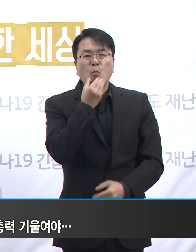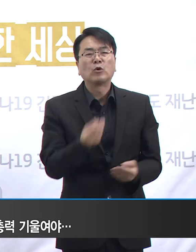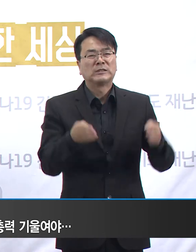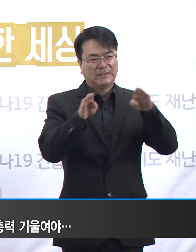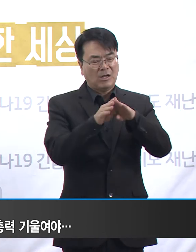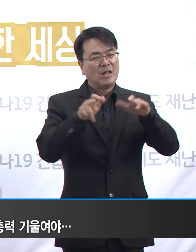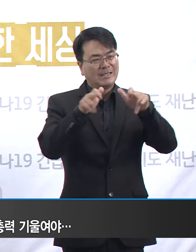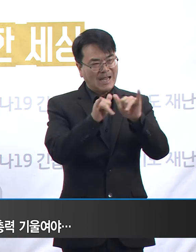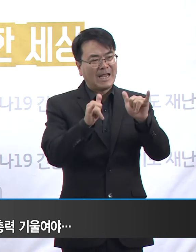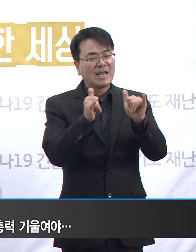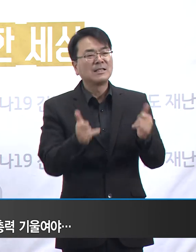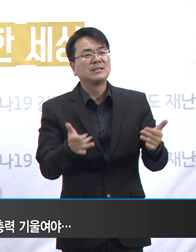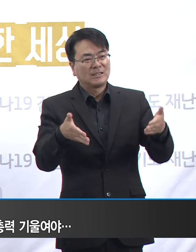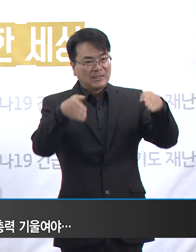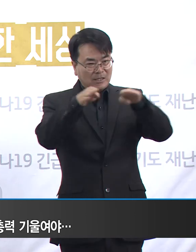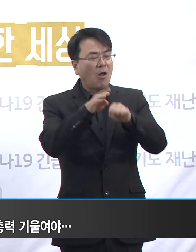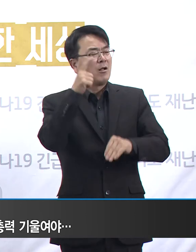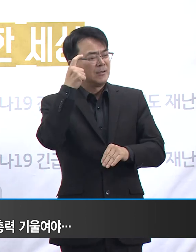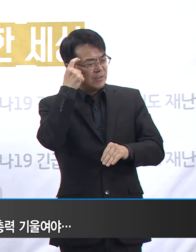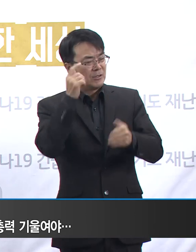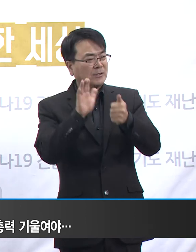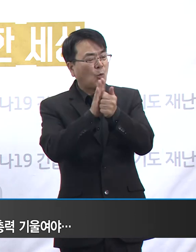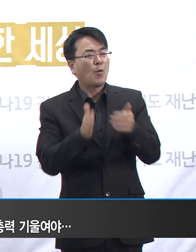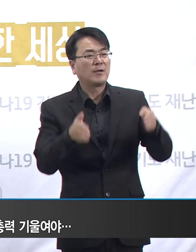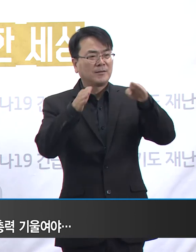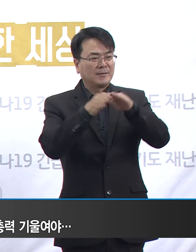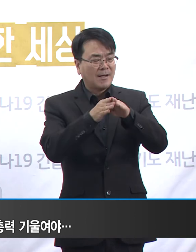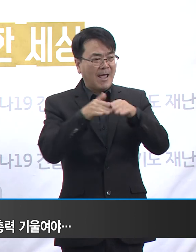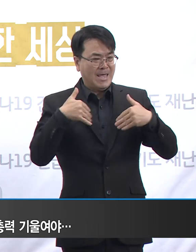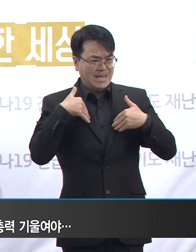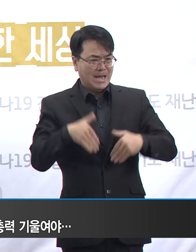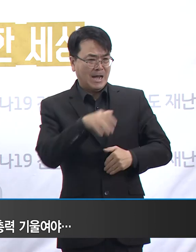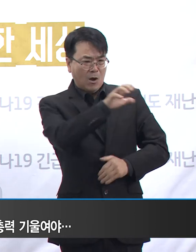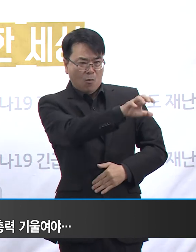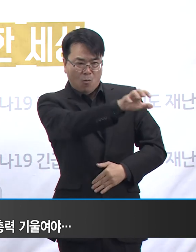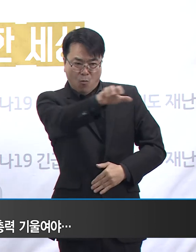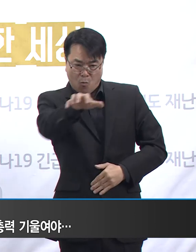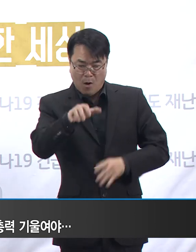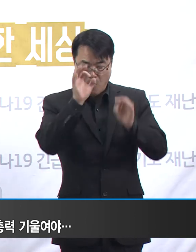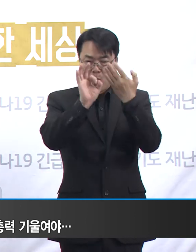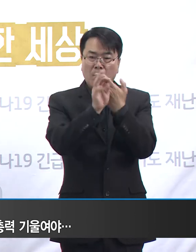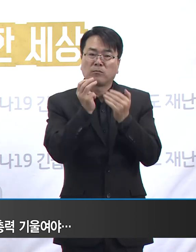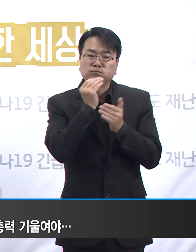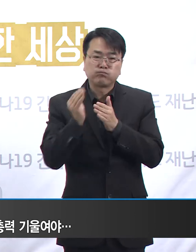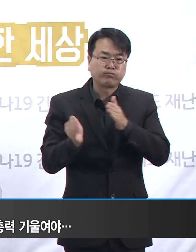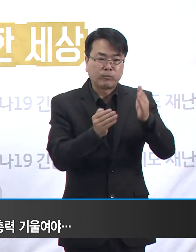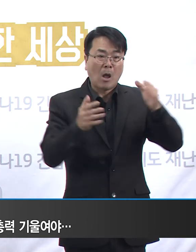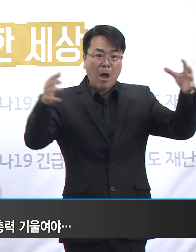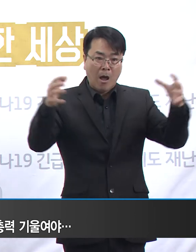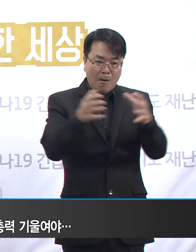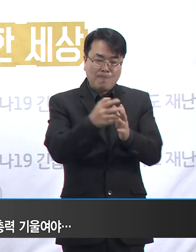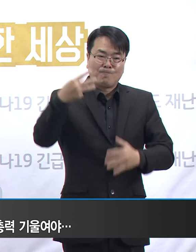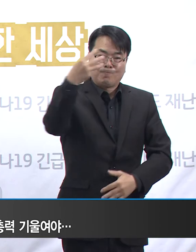장애인복지시설, 정신요양시설 등 취약시설들은 경기도의 총 3